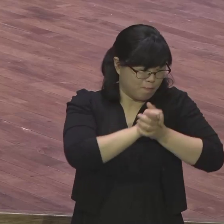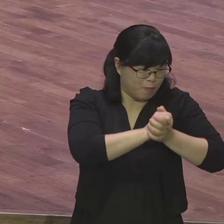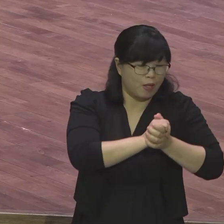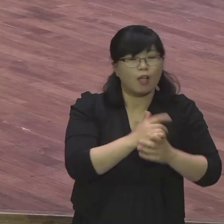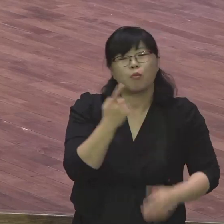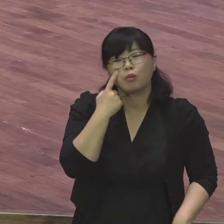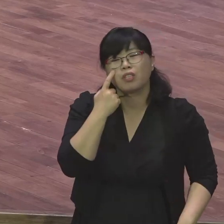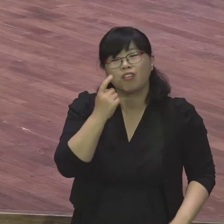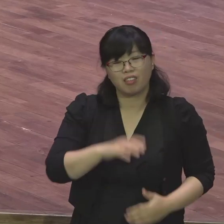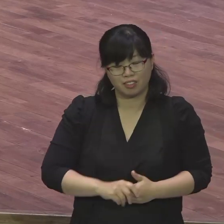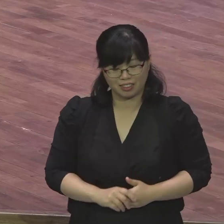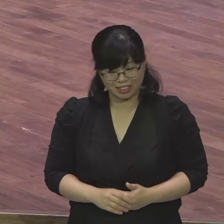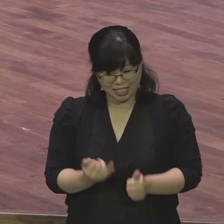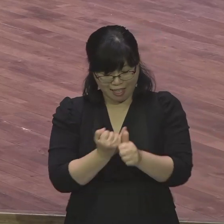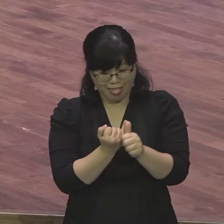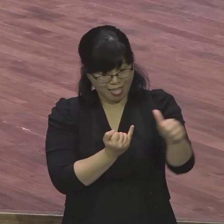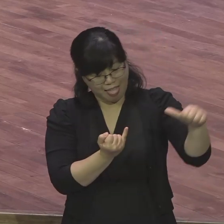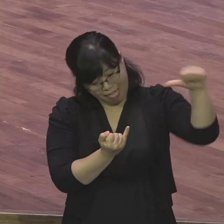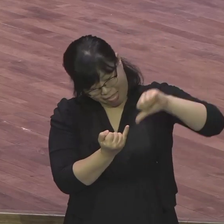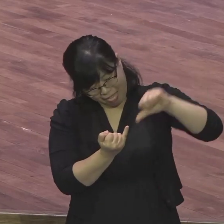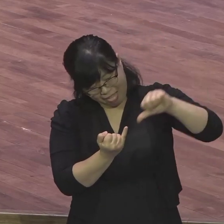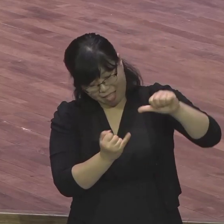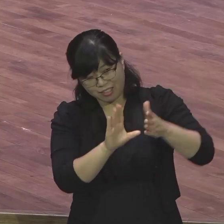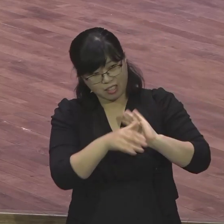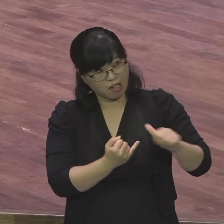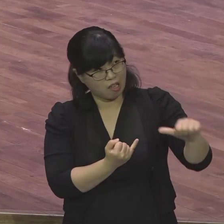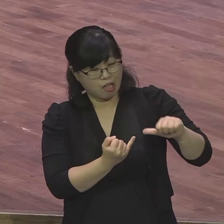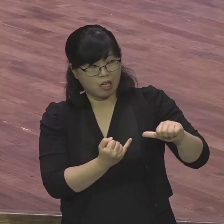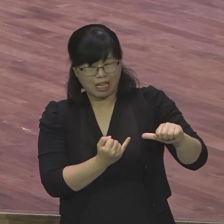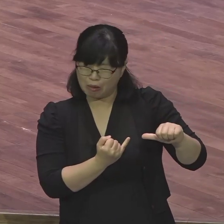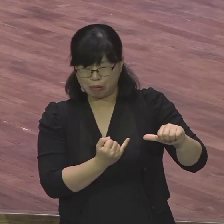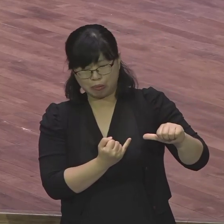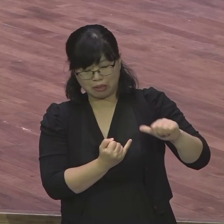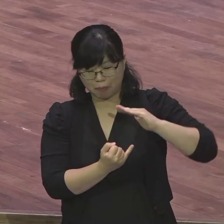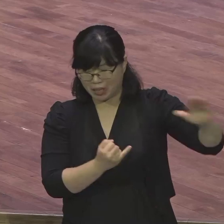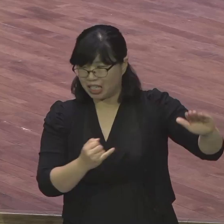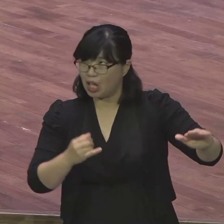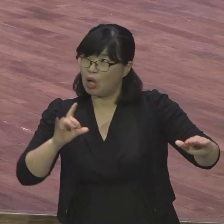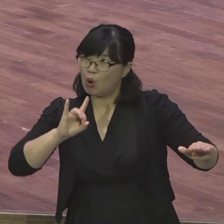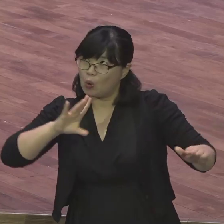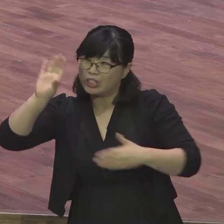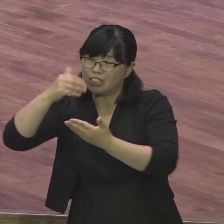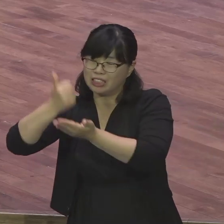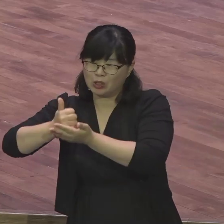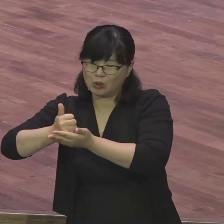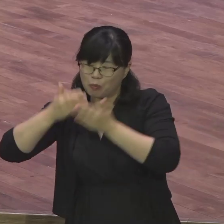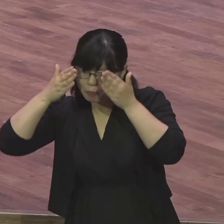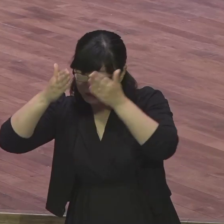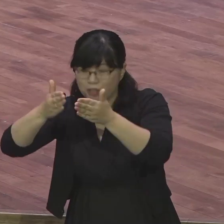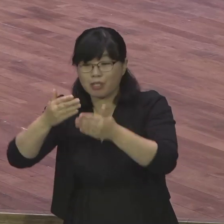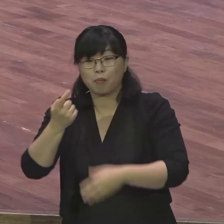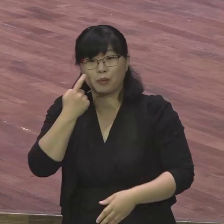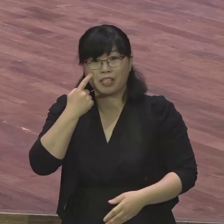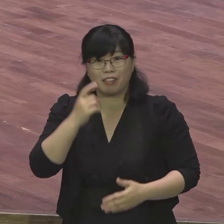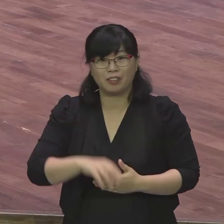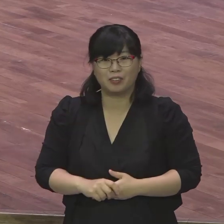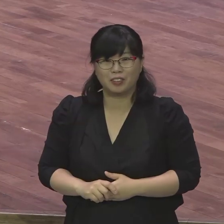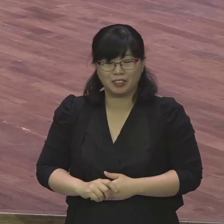그리스도 아멘 한번 해보세요 같이 한번 해보십시다 요래가지고 손 요래가지고 오직